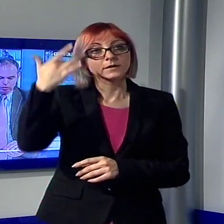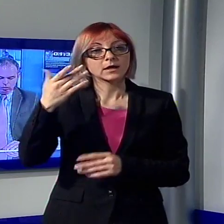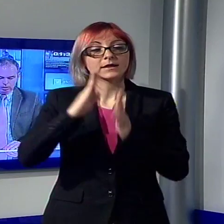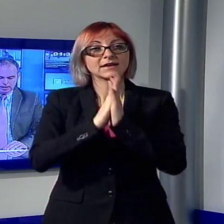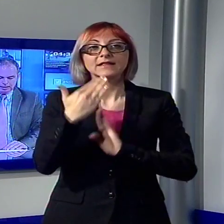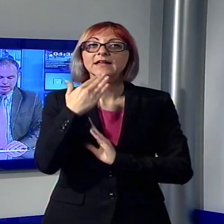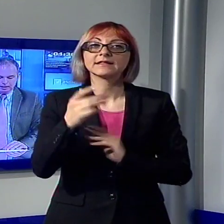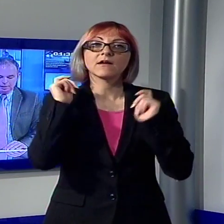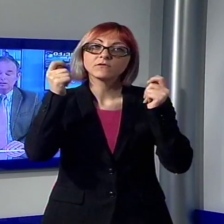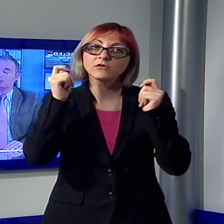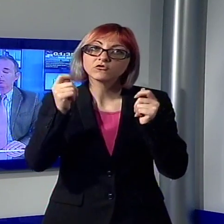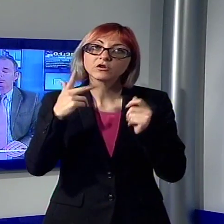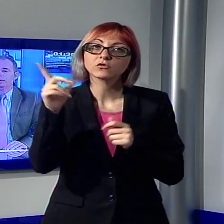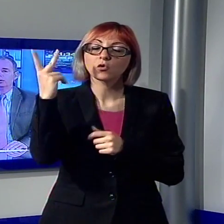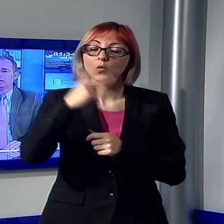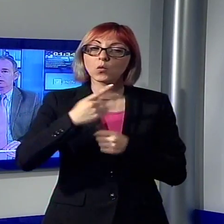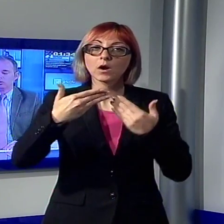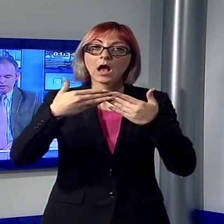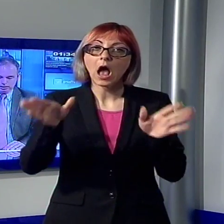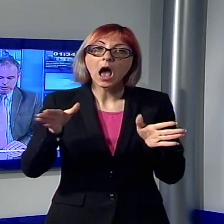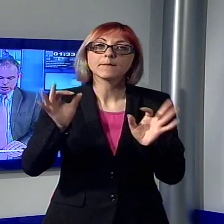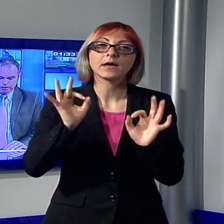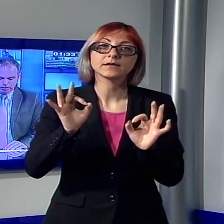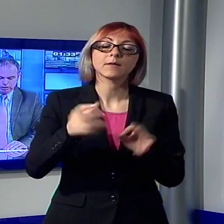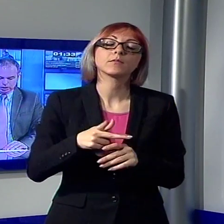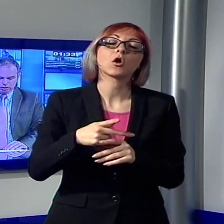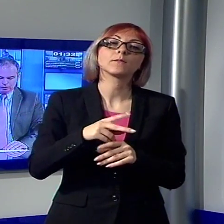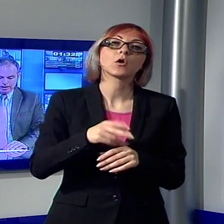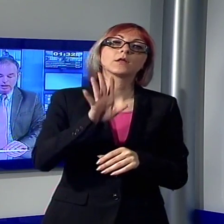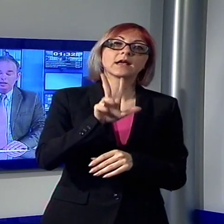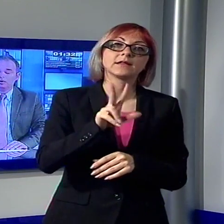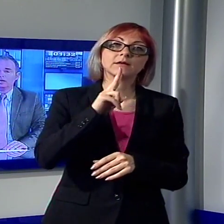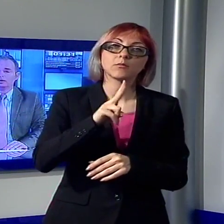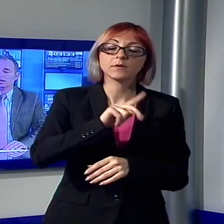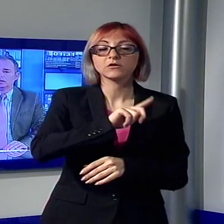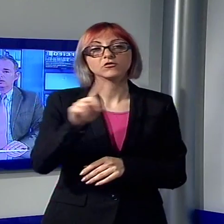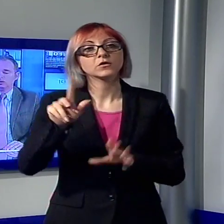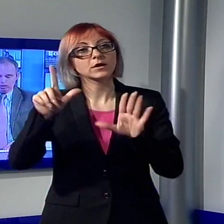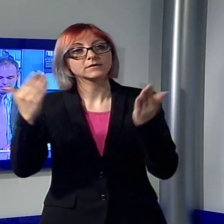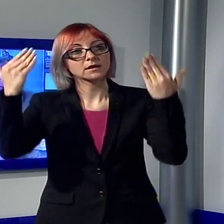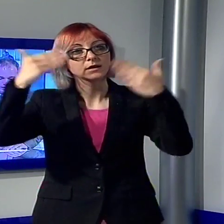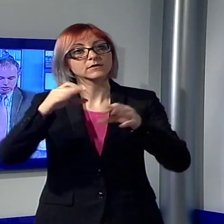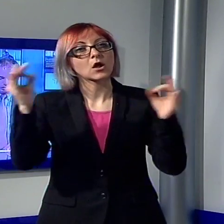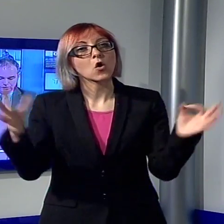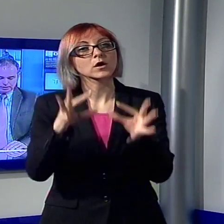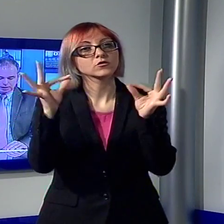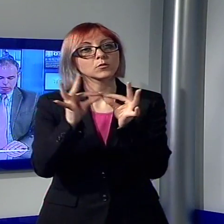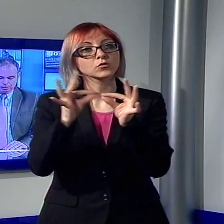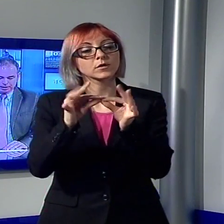Lucca rimane aperta al pubblico dalle ore 15 alle ore 19, in occasione dell'edizione 2016 della Festa Europea